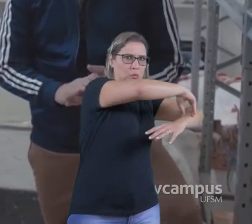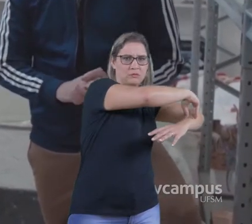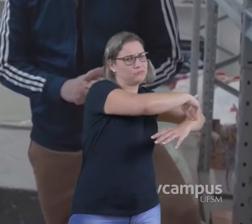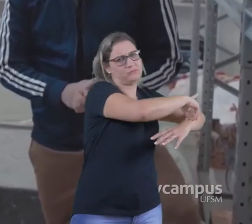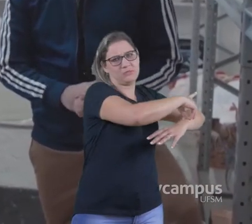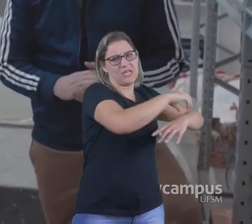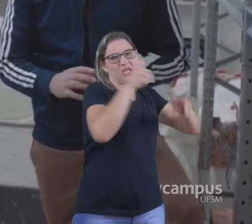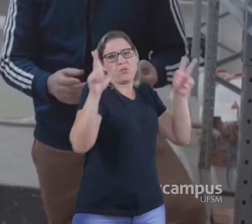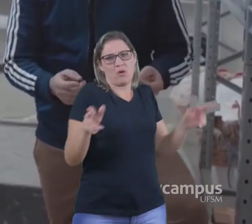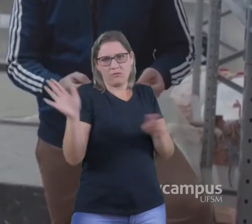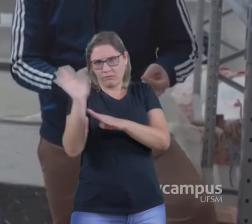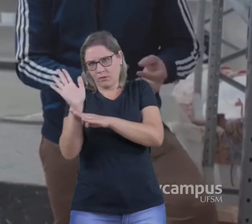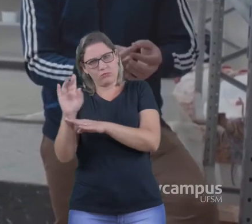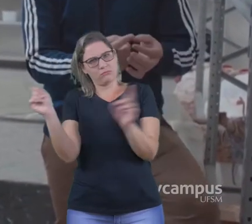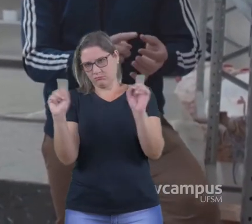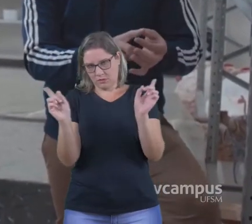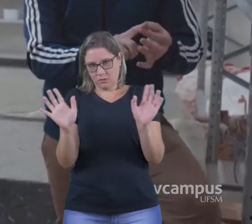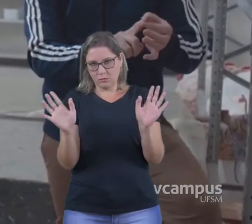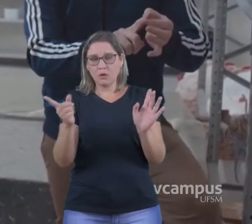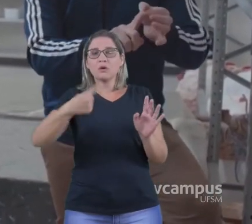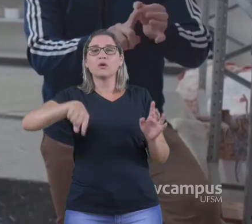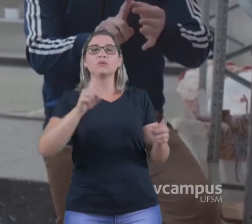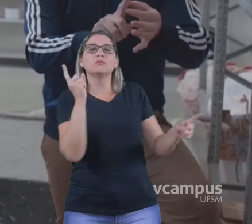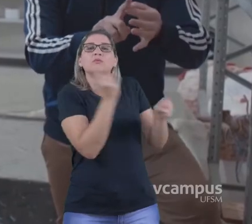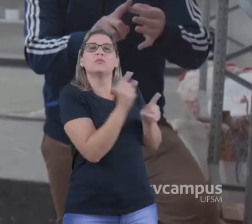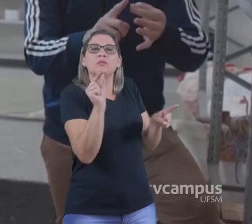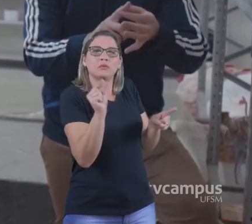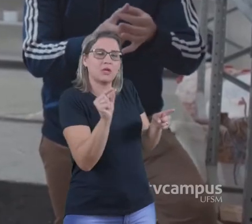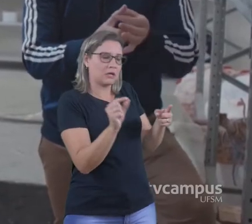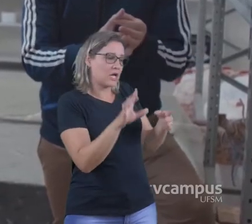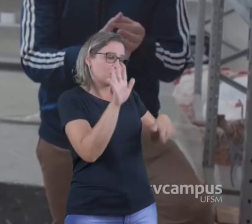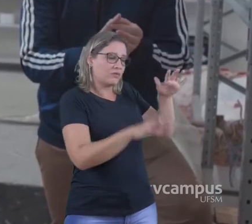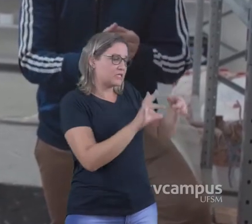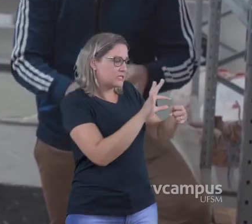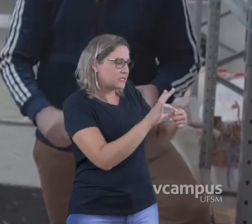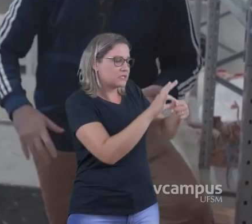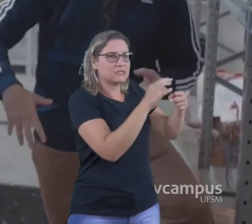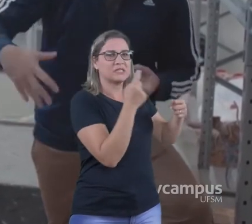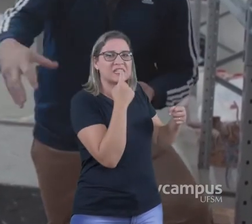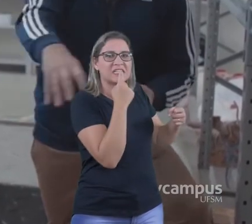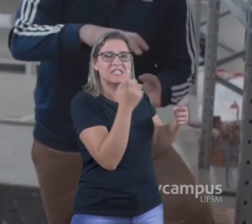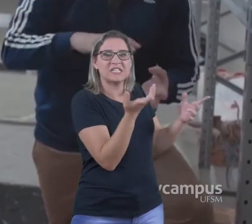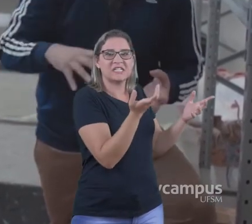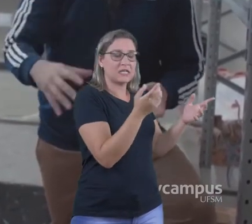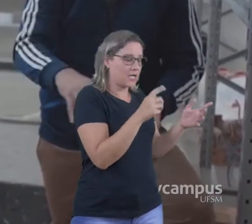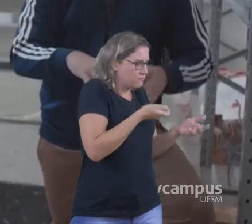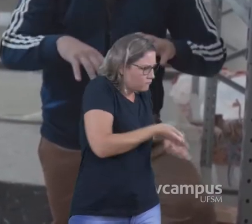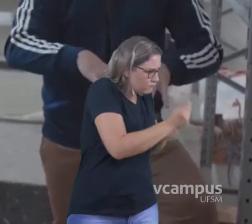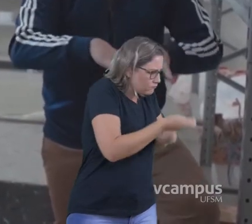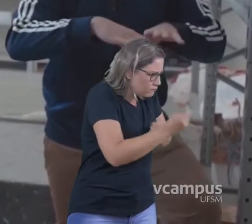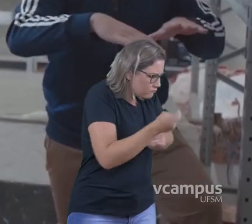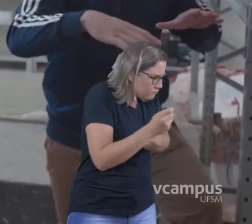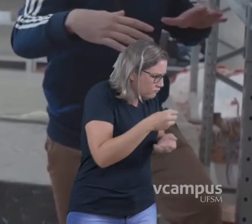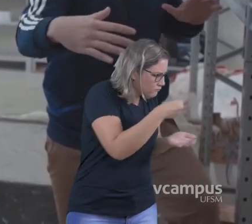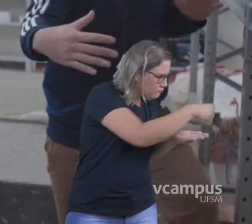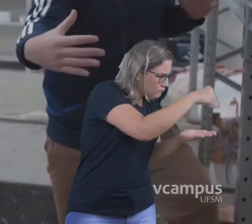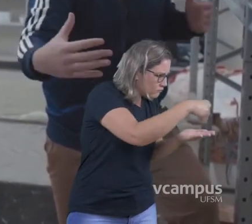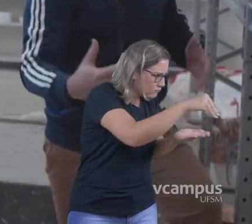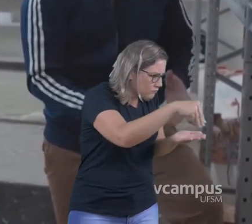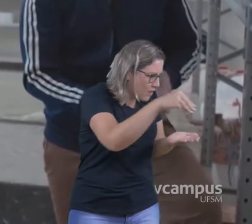O que a gente encontra É sempre um fragmento Uma pontinha de um osso Alguma coisa assim E a gente vai começar a escavar E aí que pode estar Pode